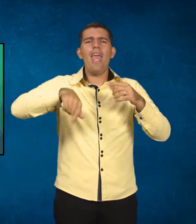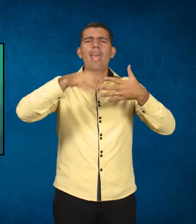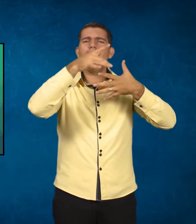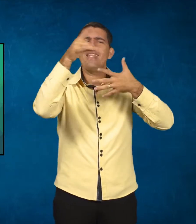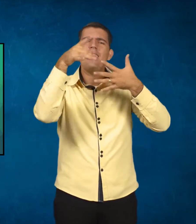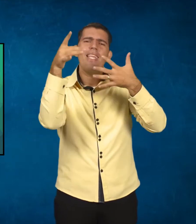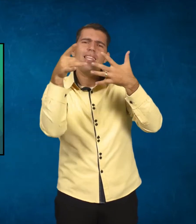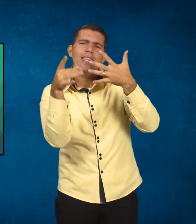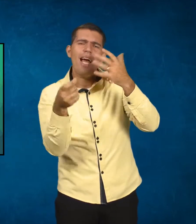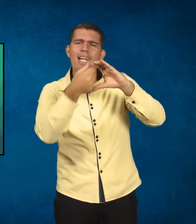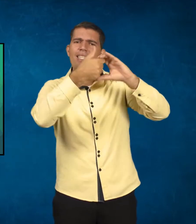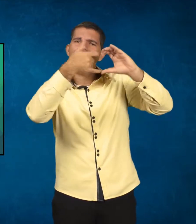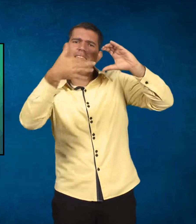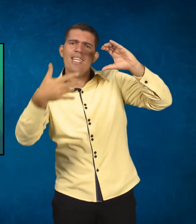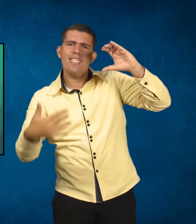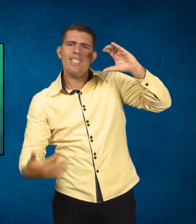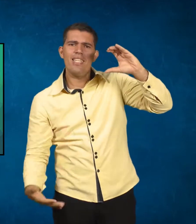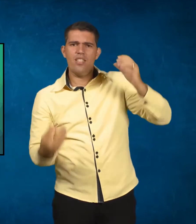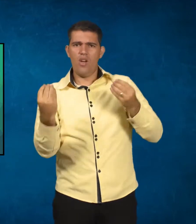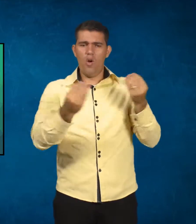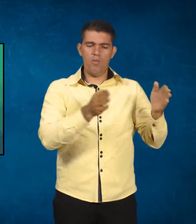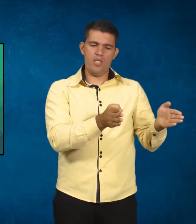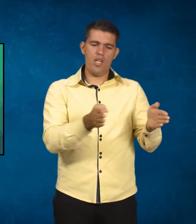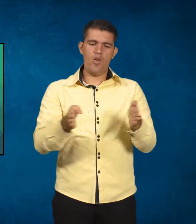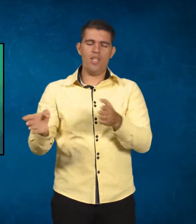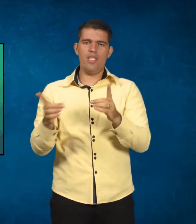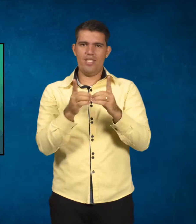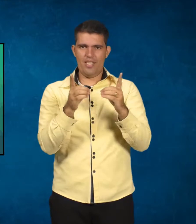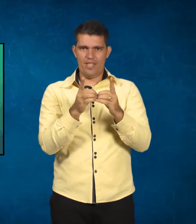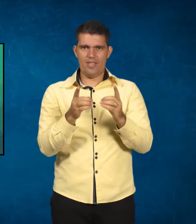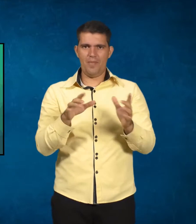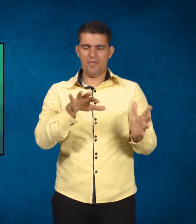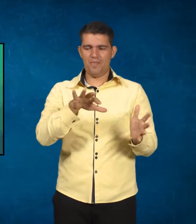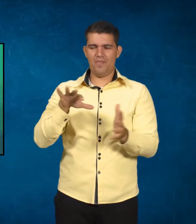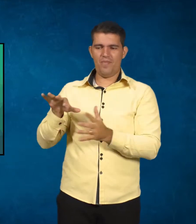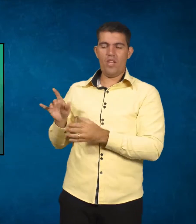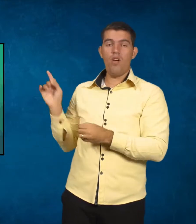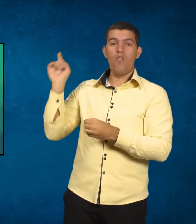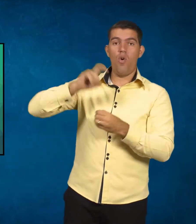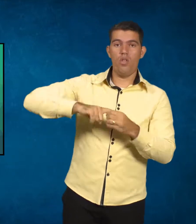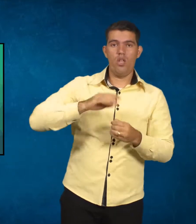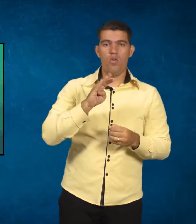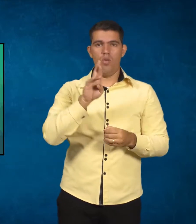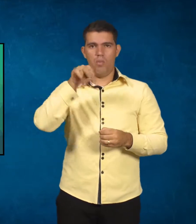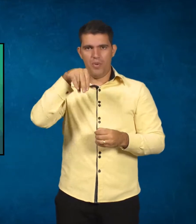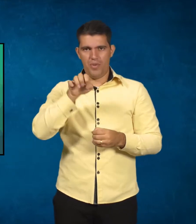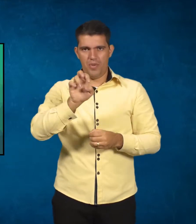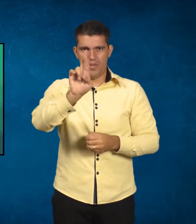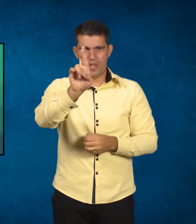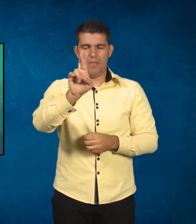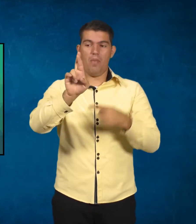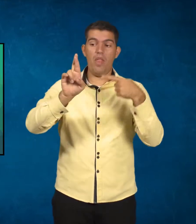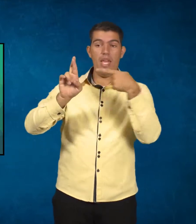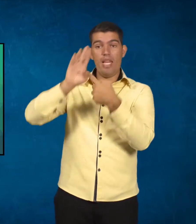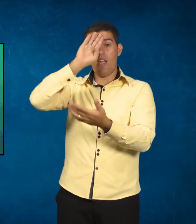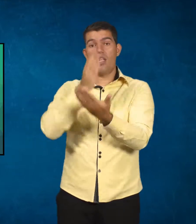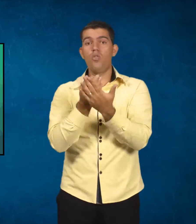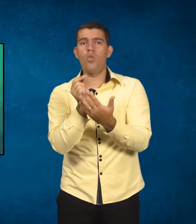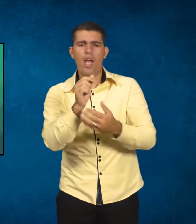sobre uma sequência didática, né? Voltando para Brunner, ele acredita então que a avaliação, ela precisa